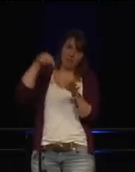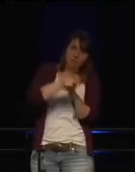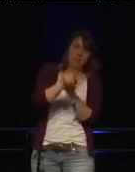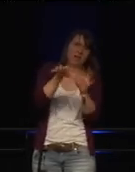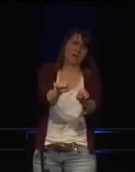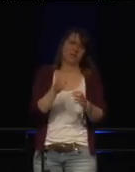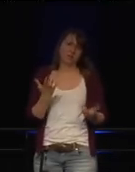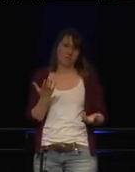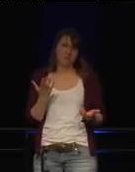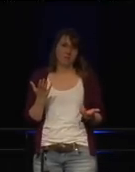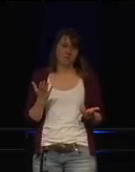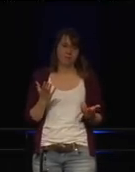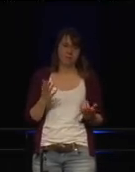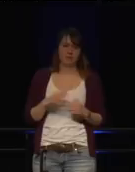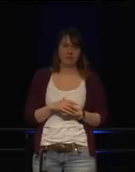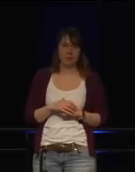-Devices.